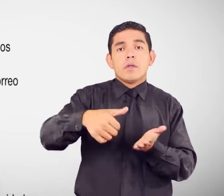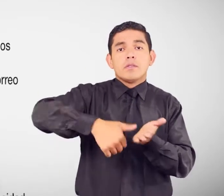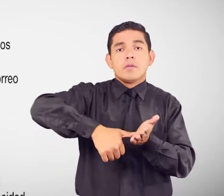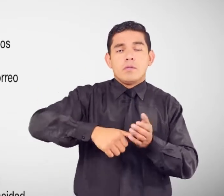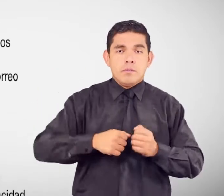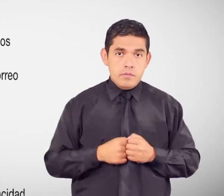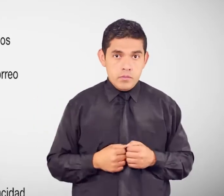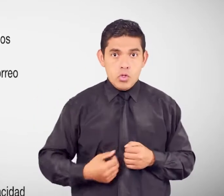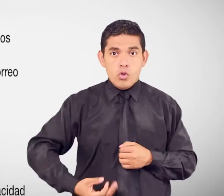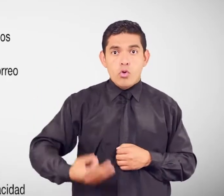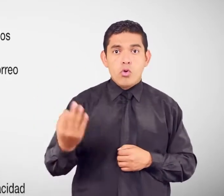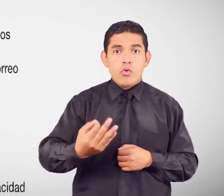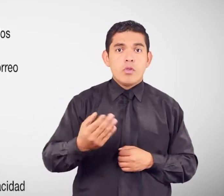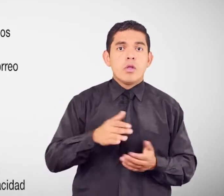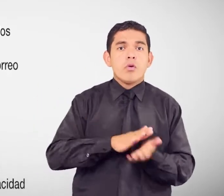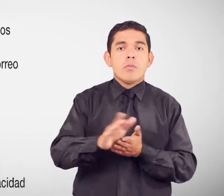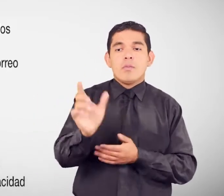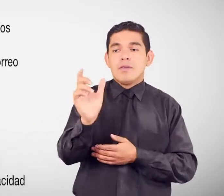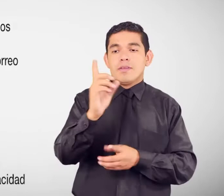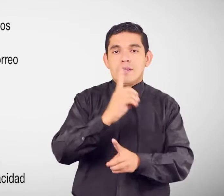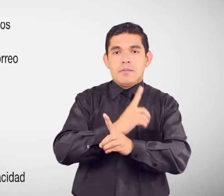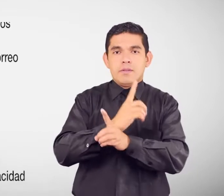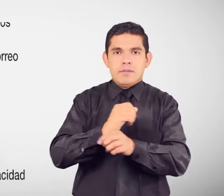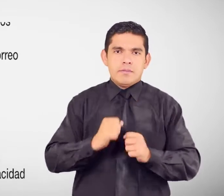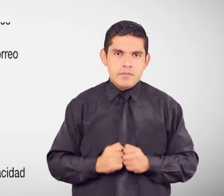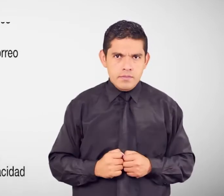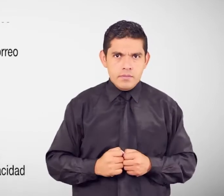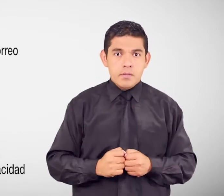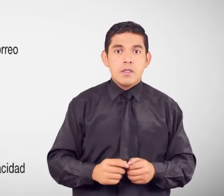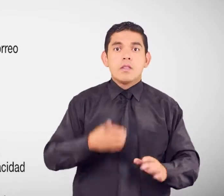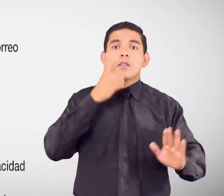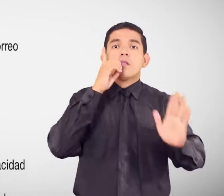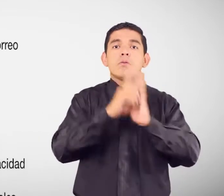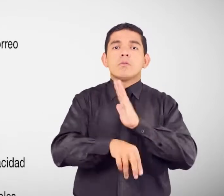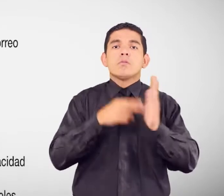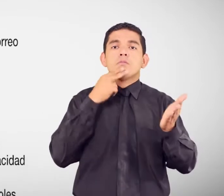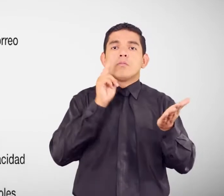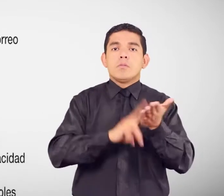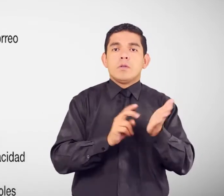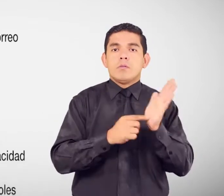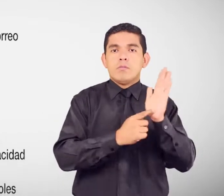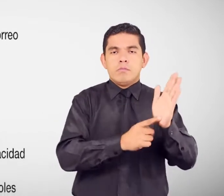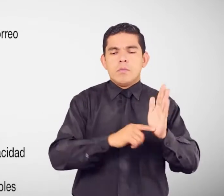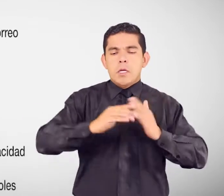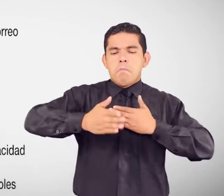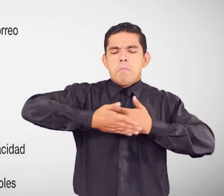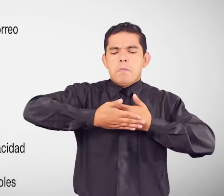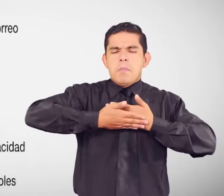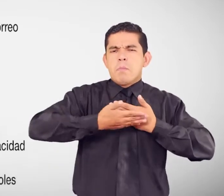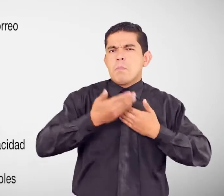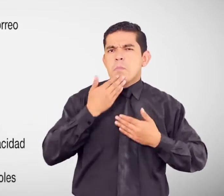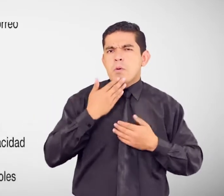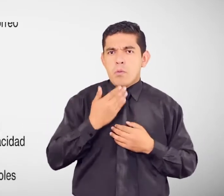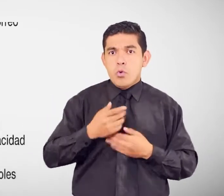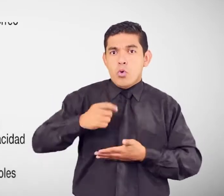cédula Original y copia Del carné de discapacidad Denuncia por escrito Otros documentos como Contrato